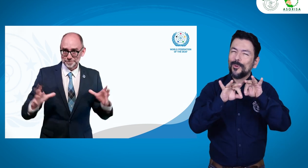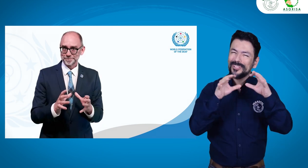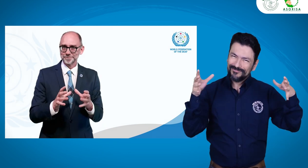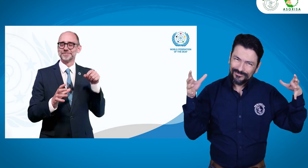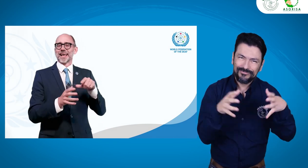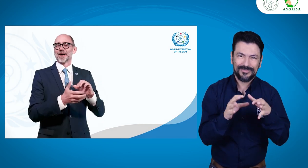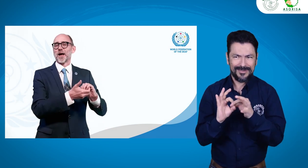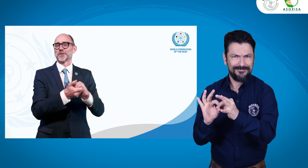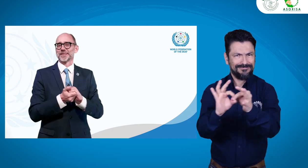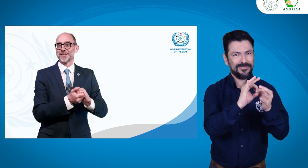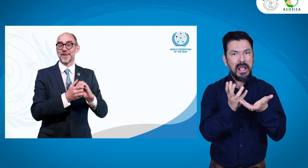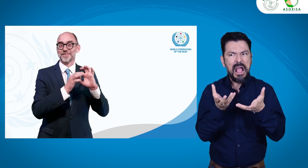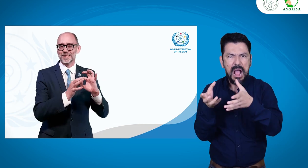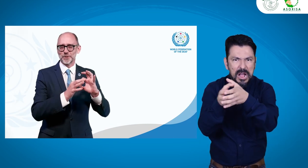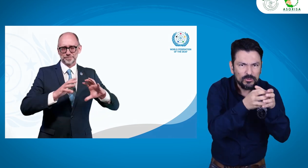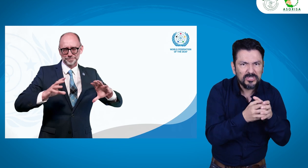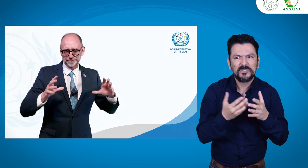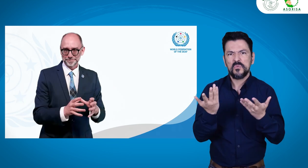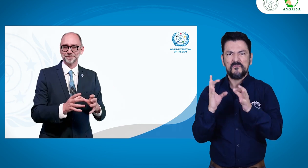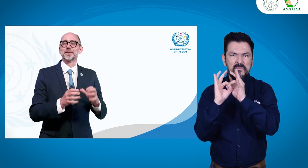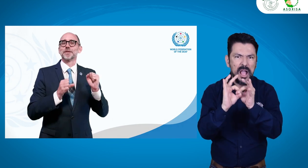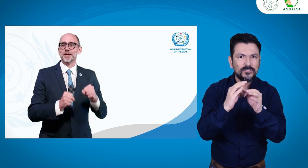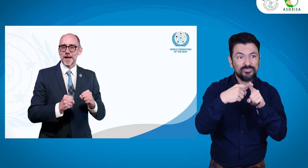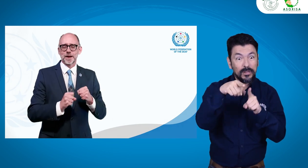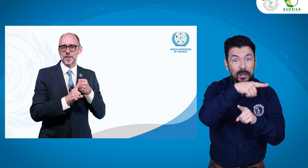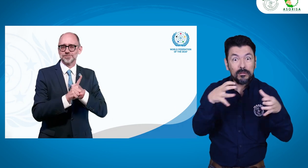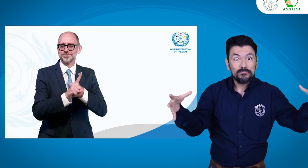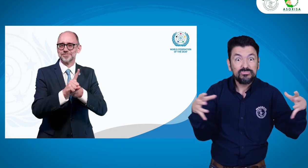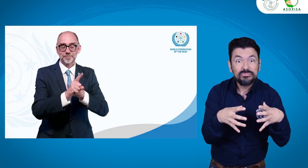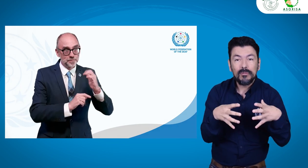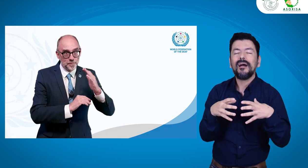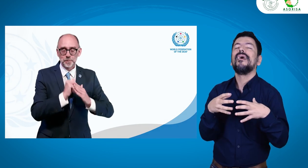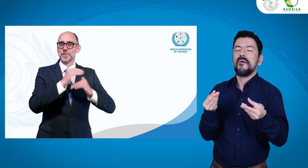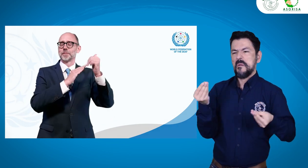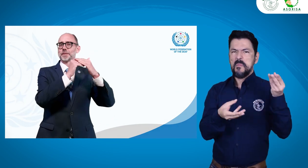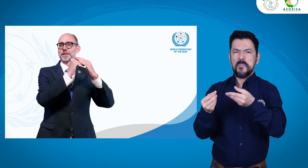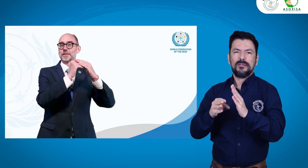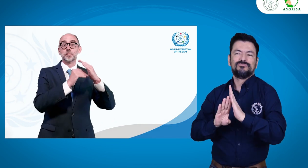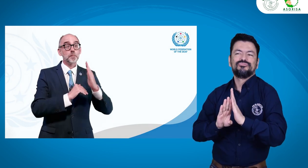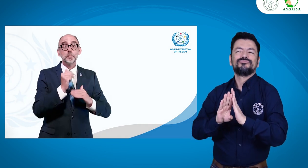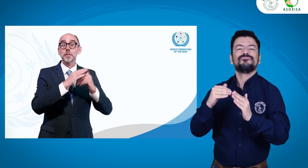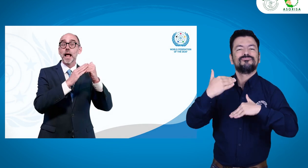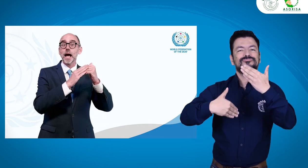que este trabajo no se hace individual. Debe hacerse a través del movimiento asociativo como lo hace FENASCOL.